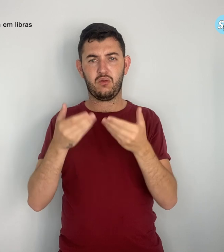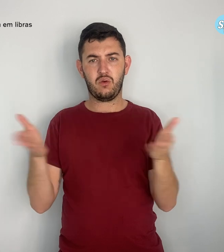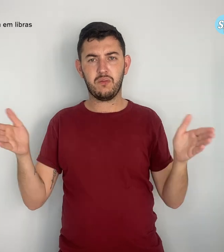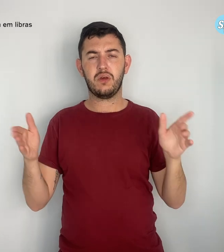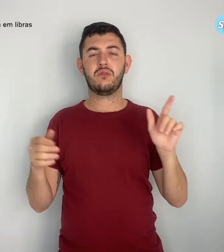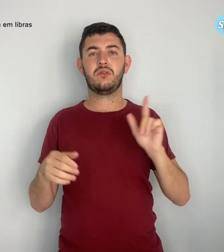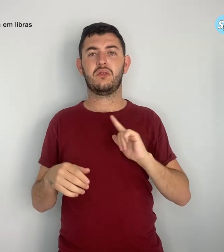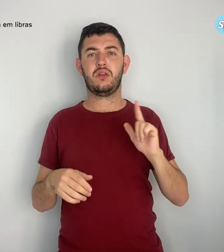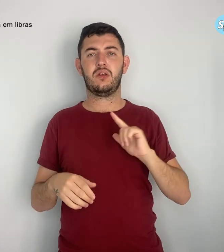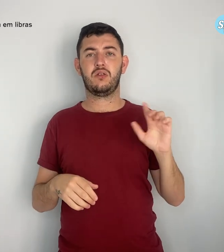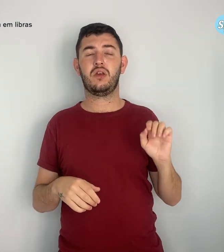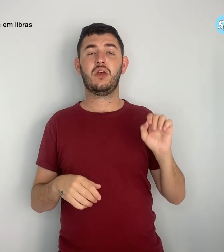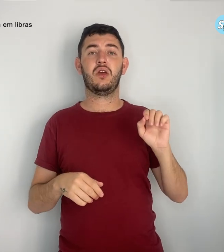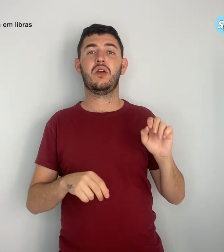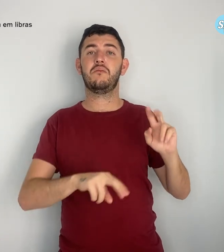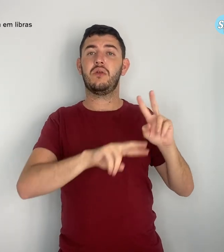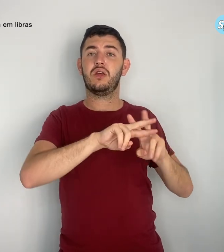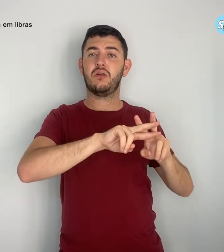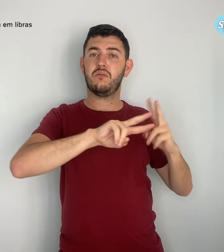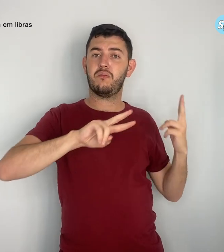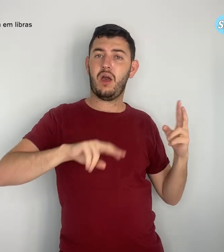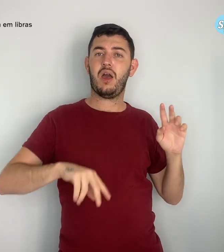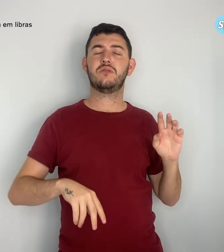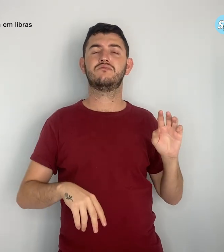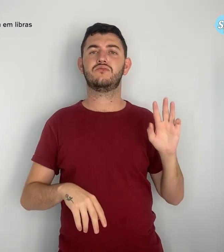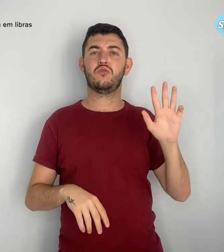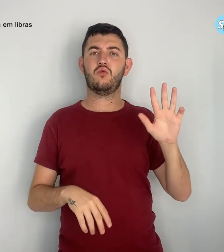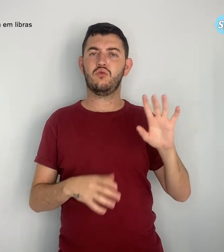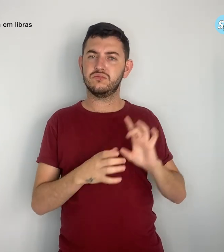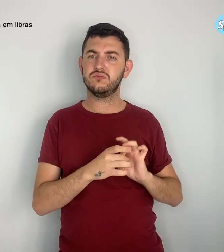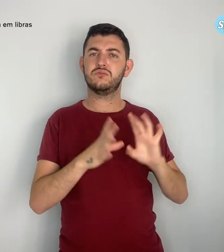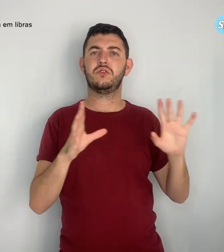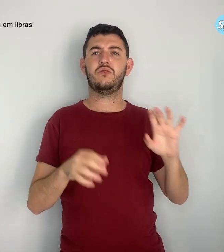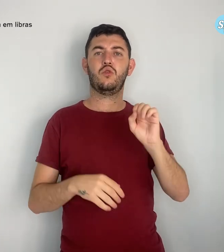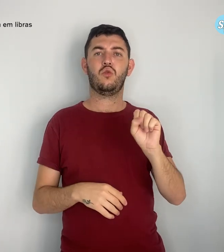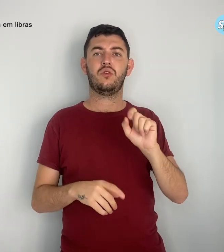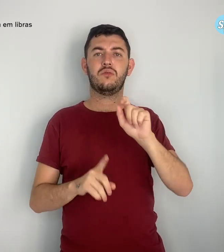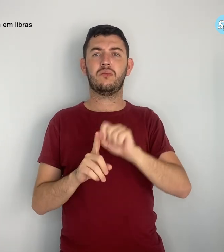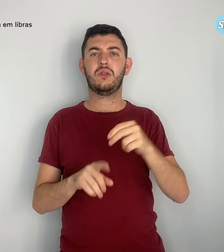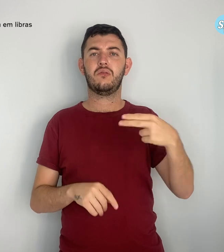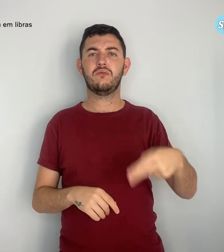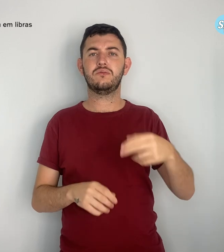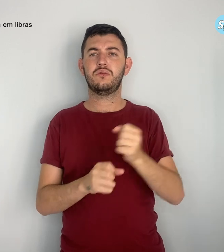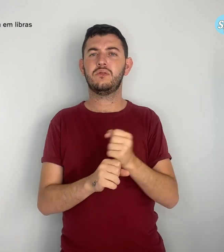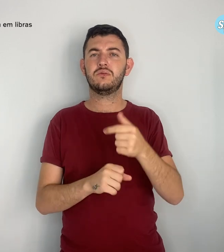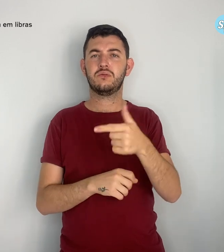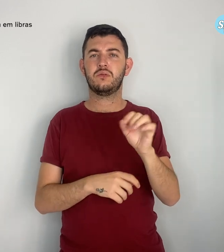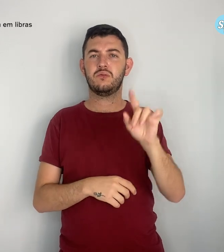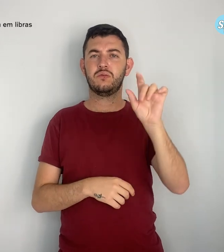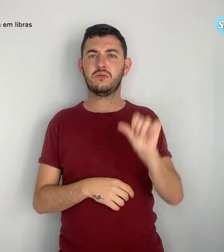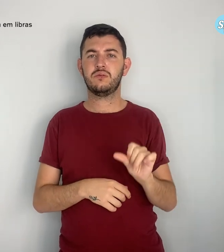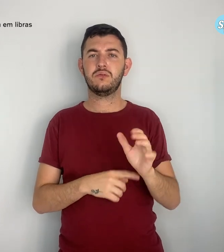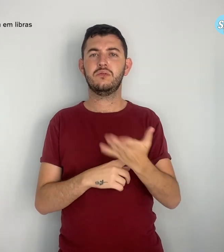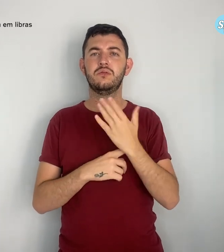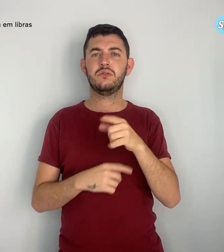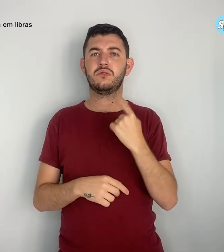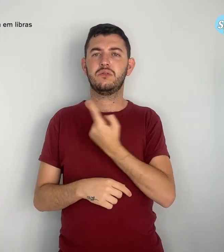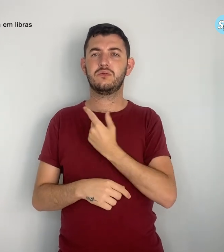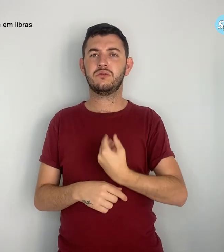de Lula da prisão naquele 8 de novembro de 2019 nos motivou a chegar até